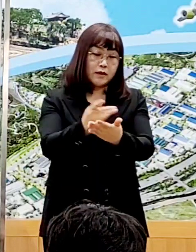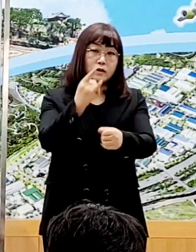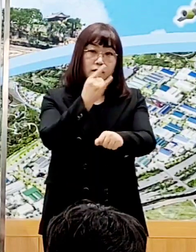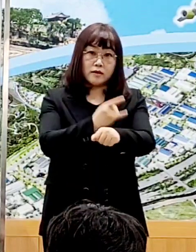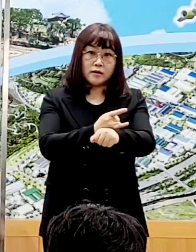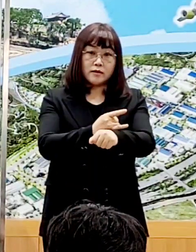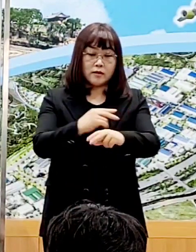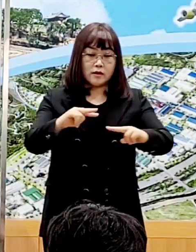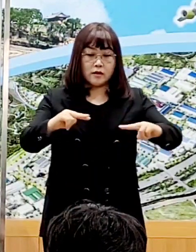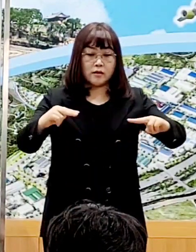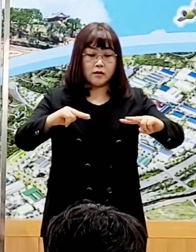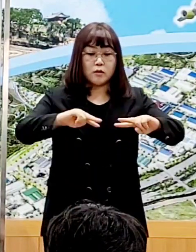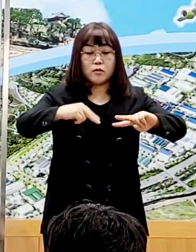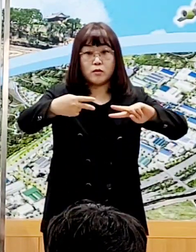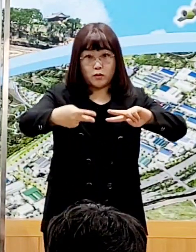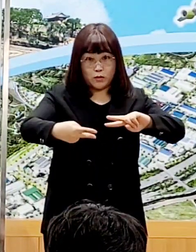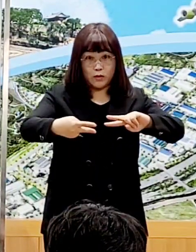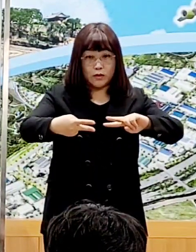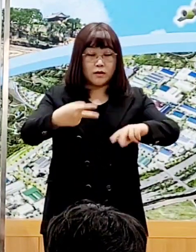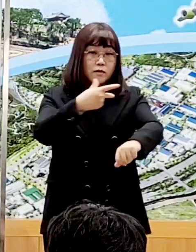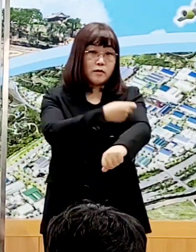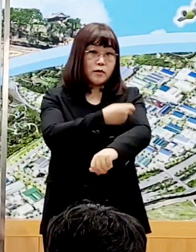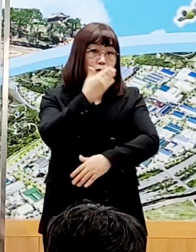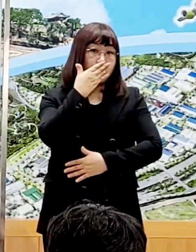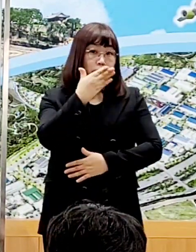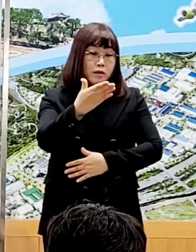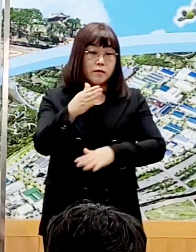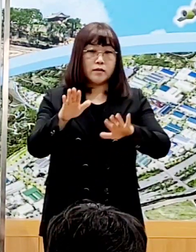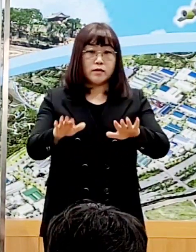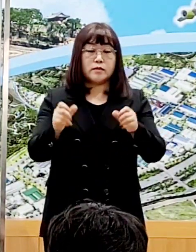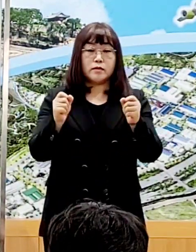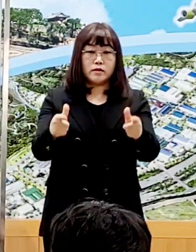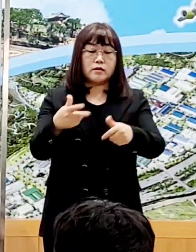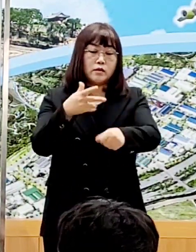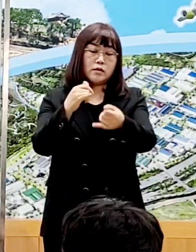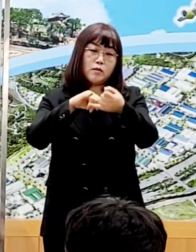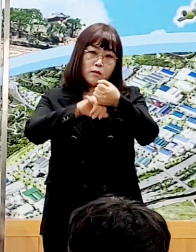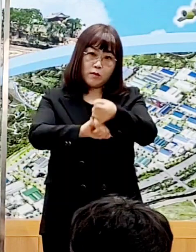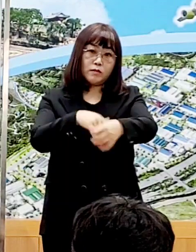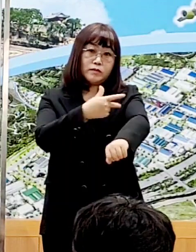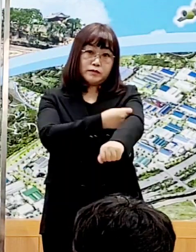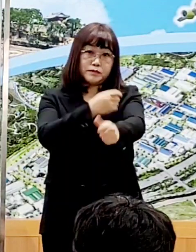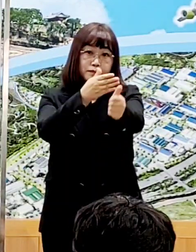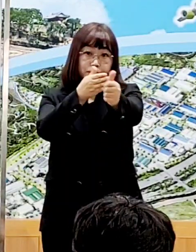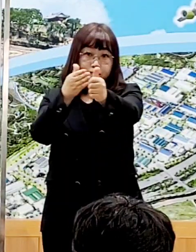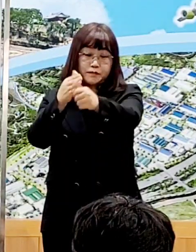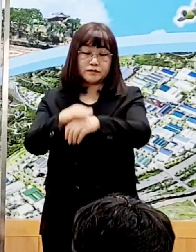교차 접종도 가능하므로 이번 기회에 꼭 접종하여 주시기 바랍니다.